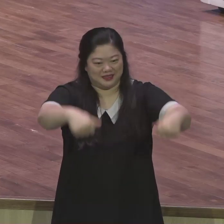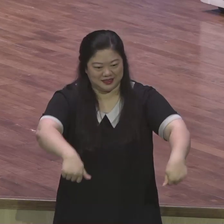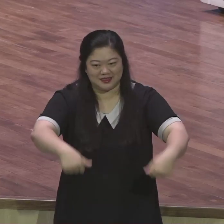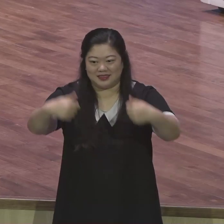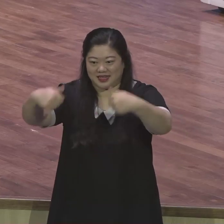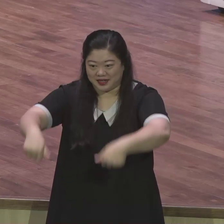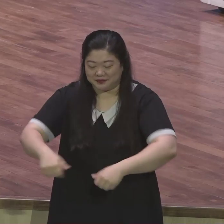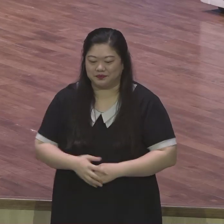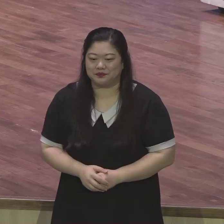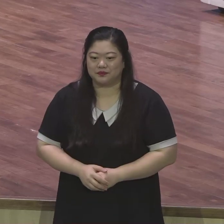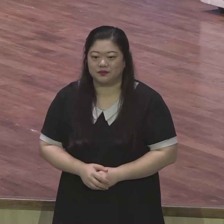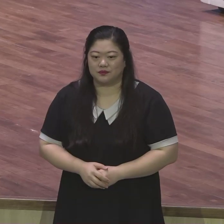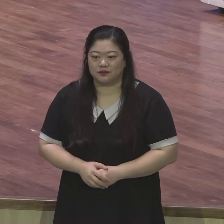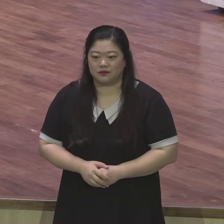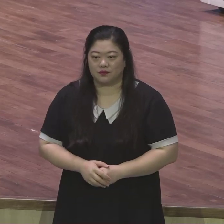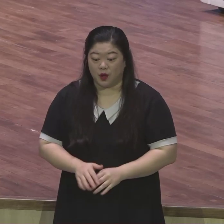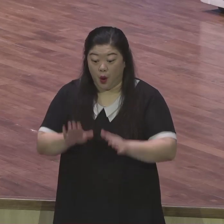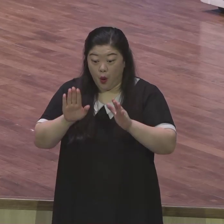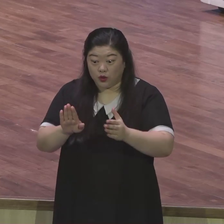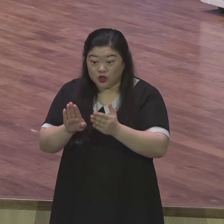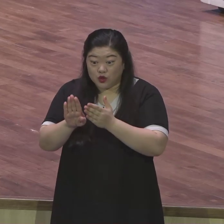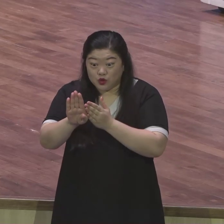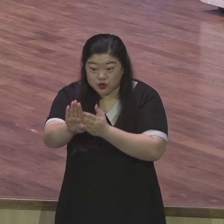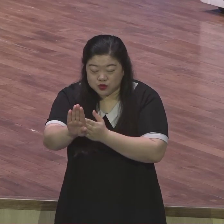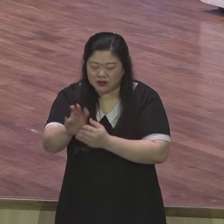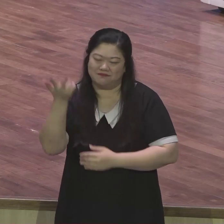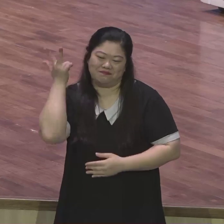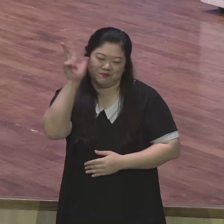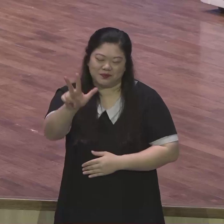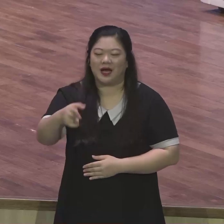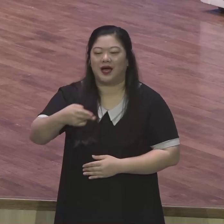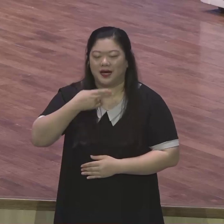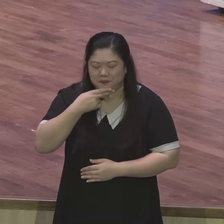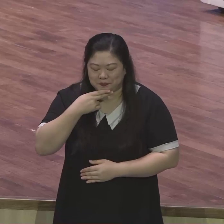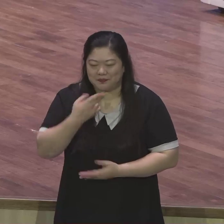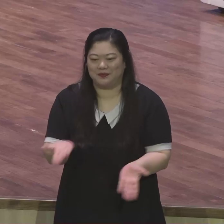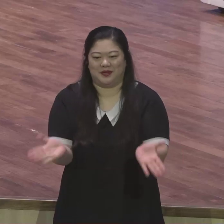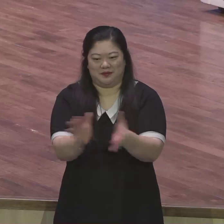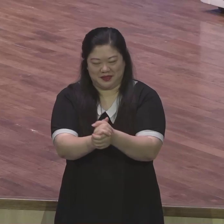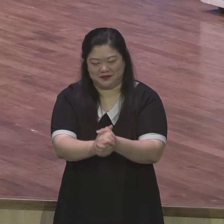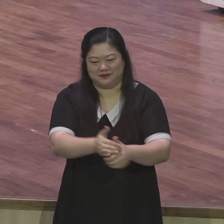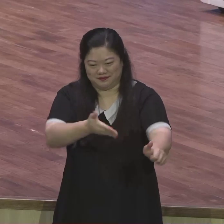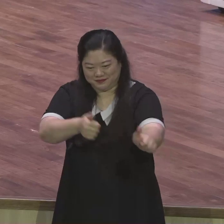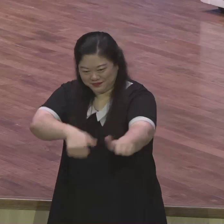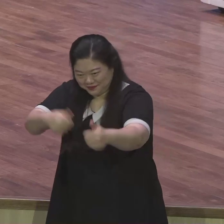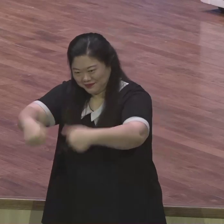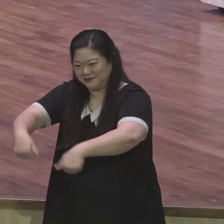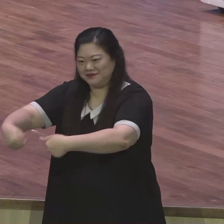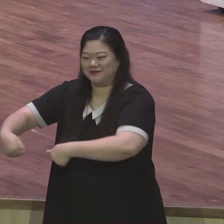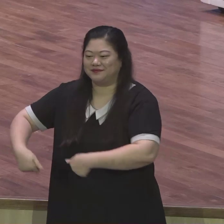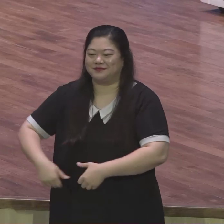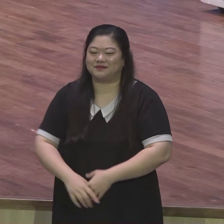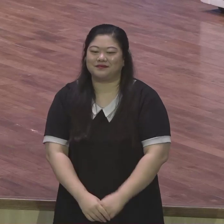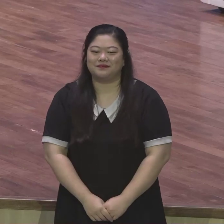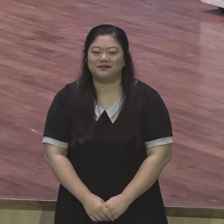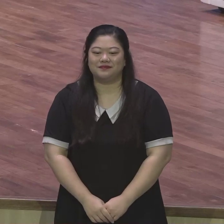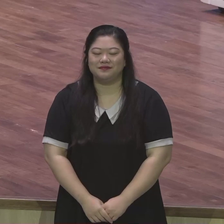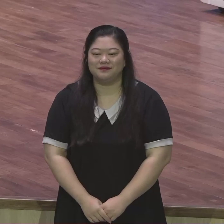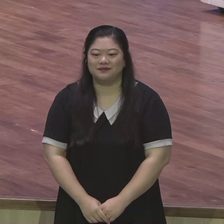이후에 당신은 뒤로 물러가지 않을 것입니다 오늘 이후에 당신은 뒤로 물러가지 않을 것입니다 아멘 읽어드릴